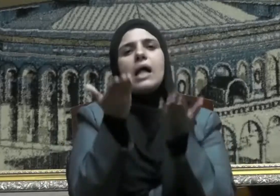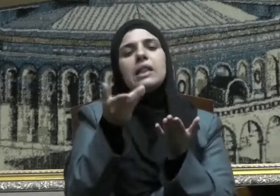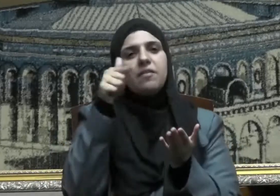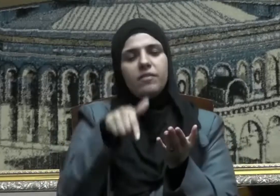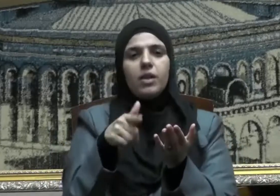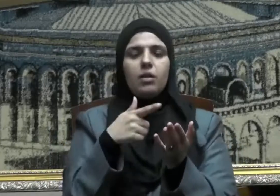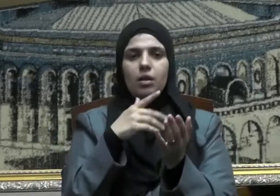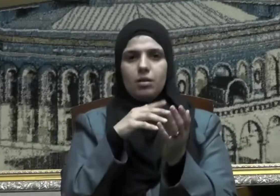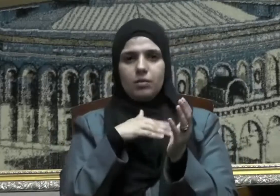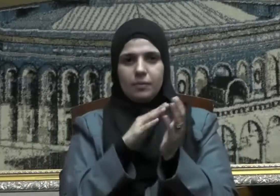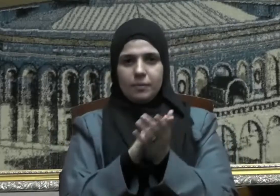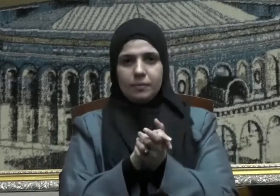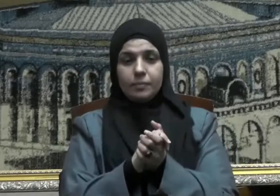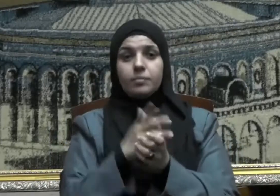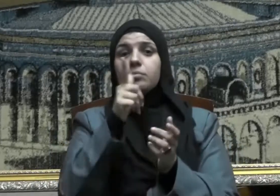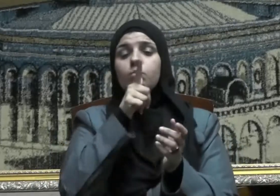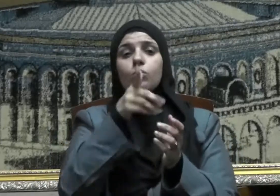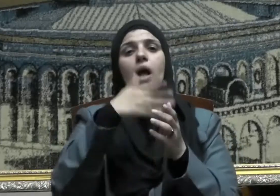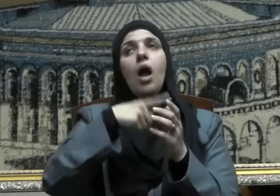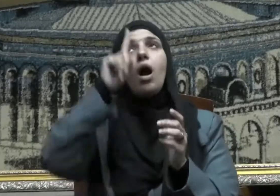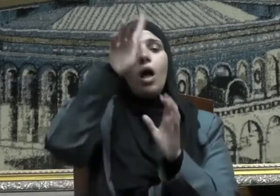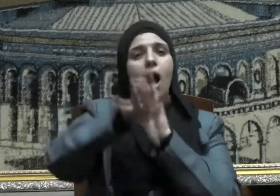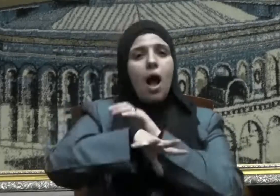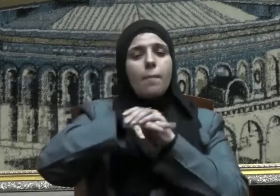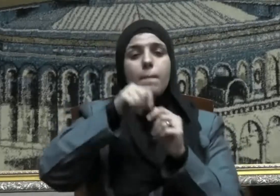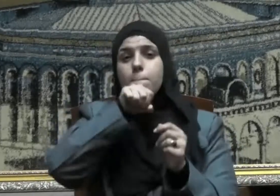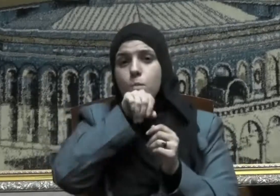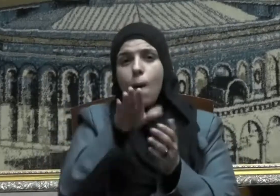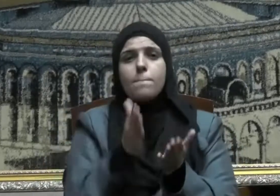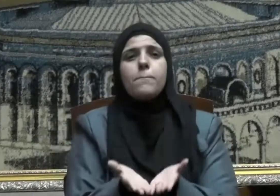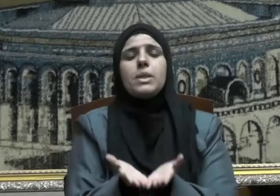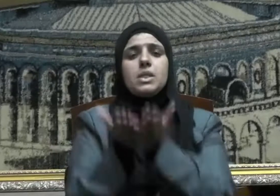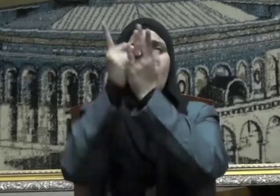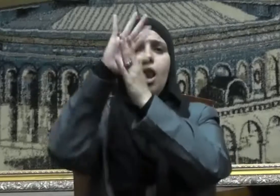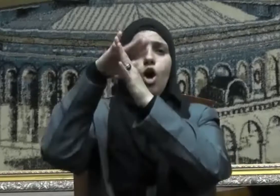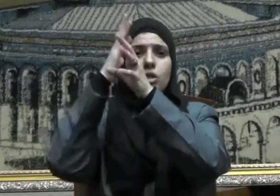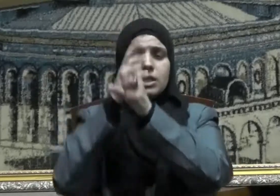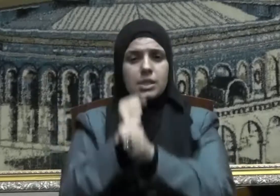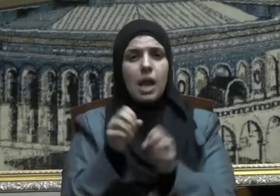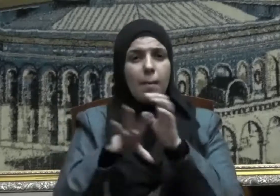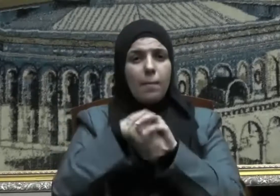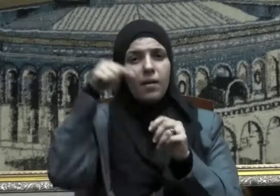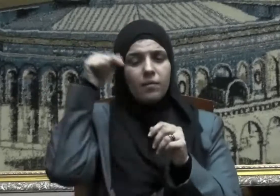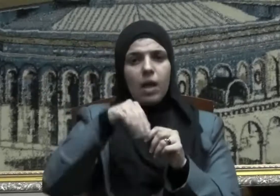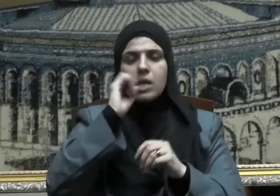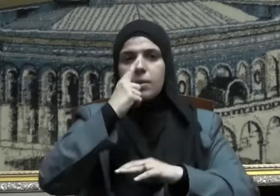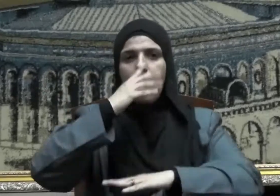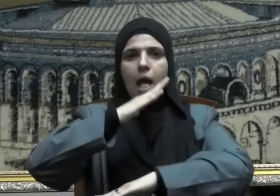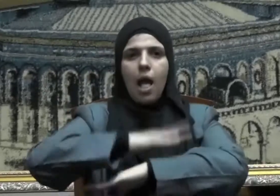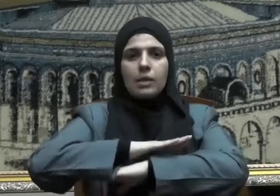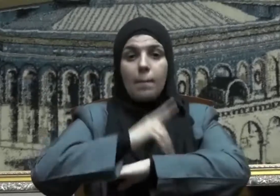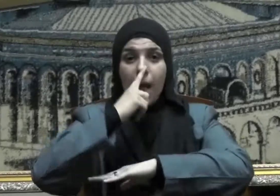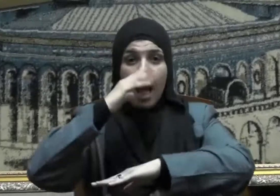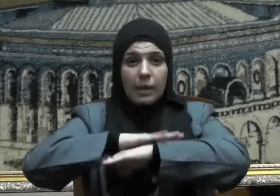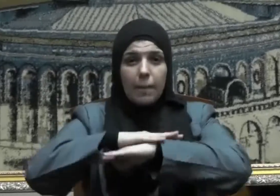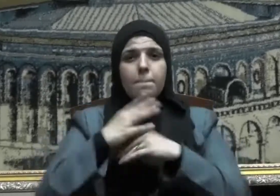وعدله وإنصافه فجعل النبي صلى الله عليه وسلم التأدب